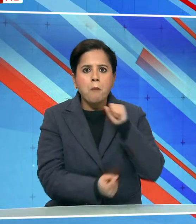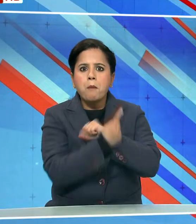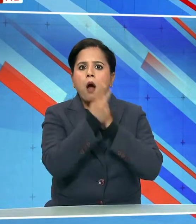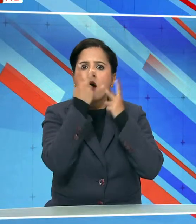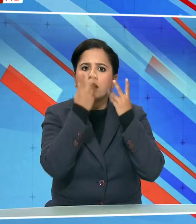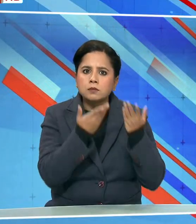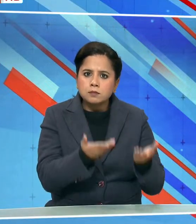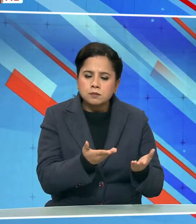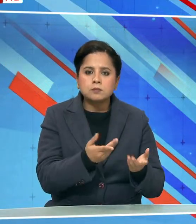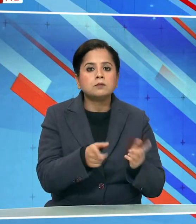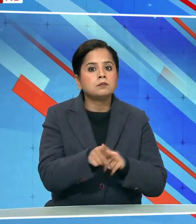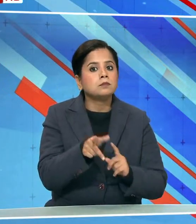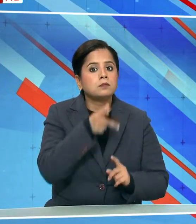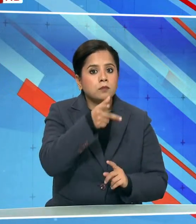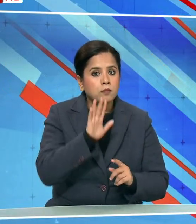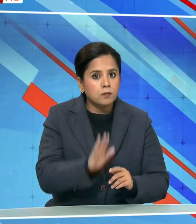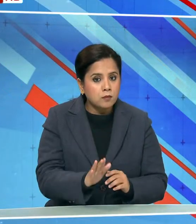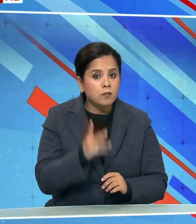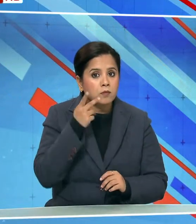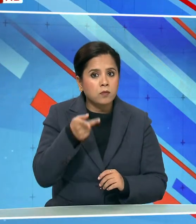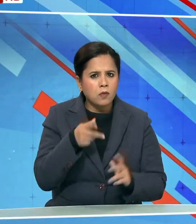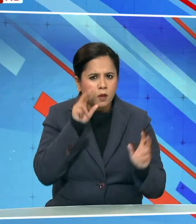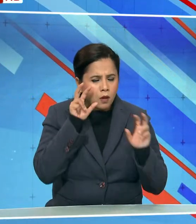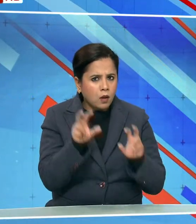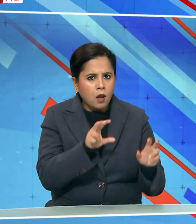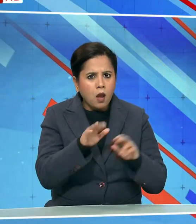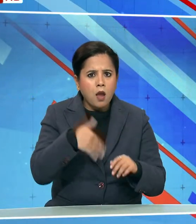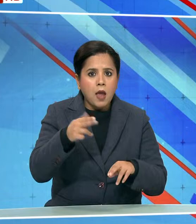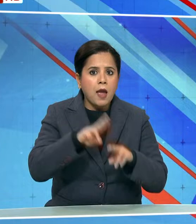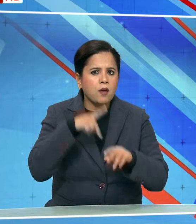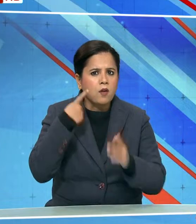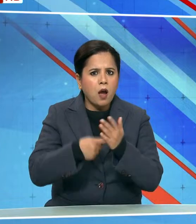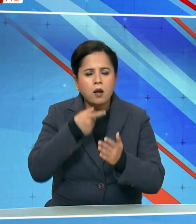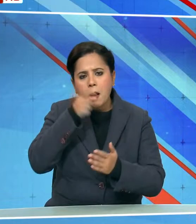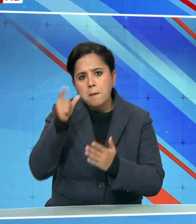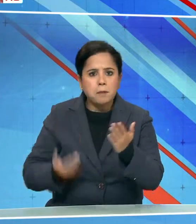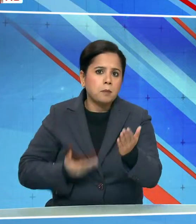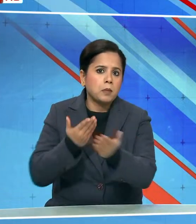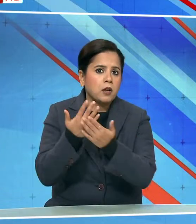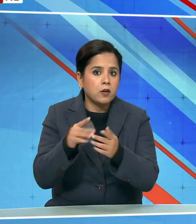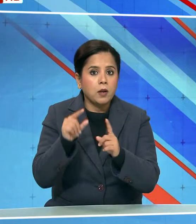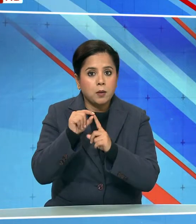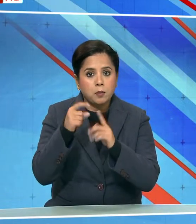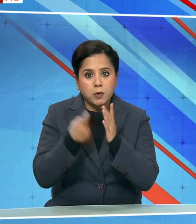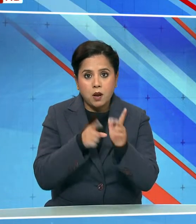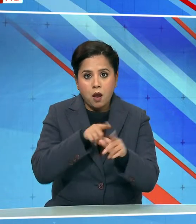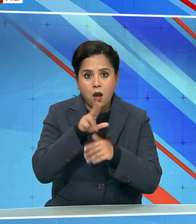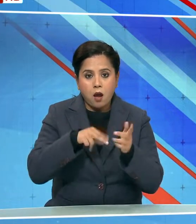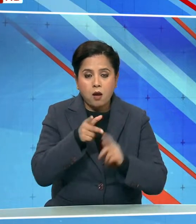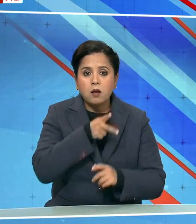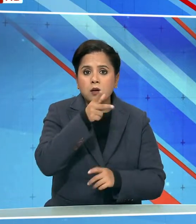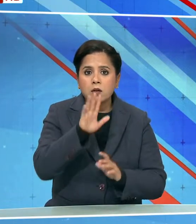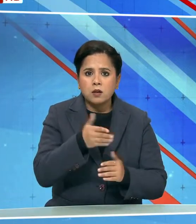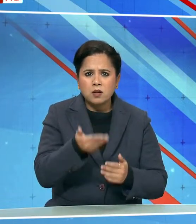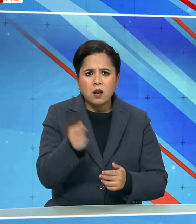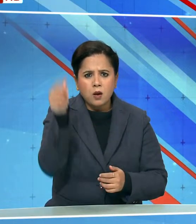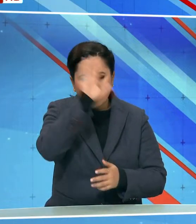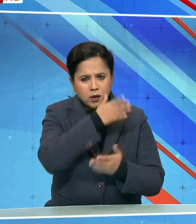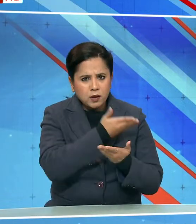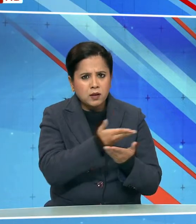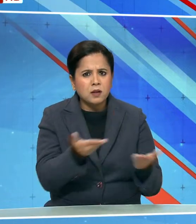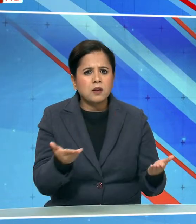साथी उन्होंने बताया कि कैसे निरिक्षन के बाद एफ आई आर दर्च की गई प्रियंग कानोंगो ने कहा कि इस देश